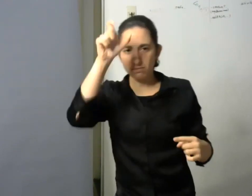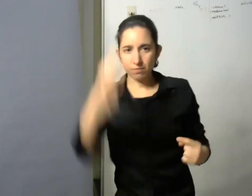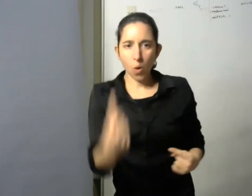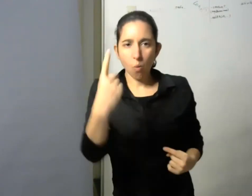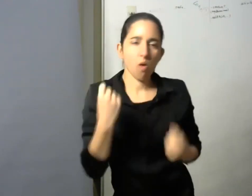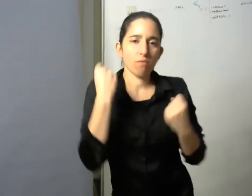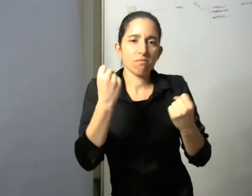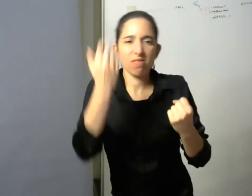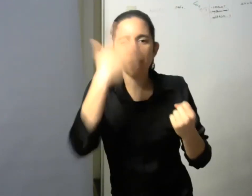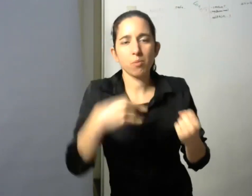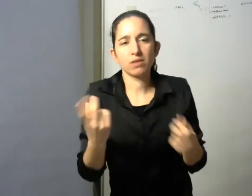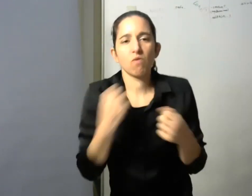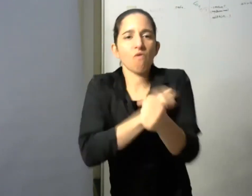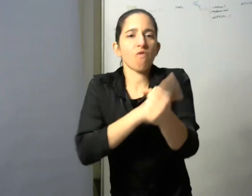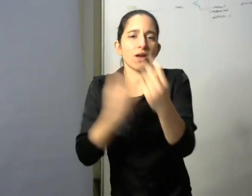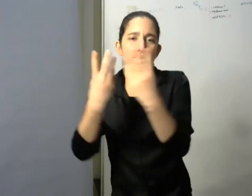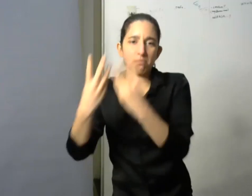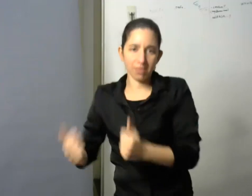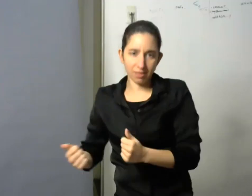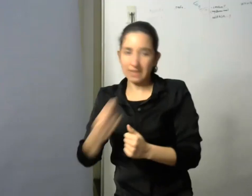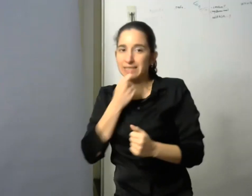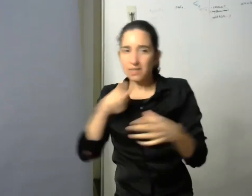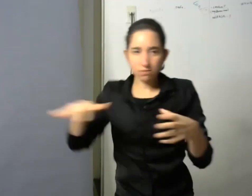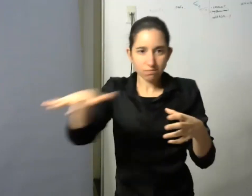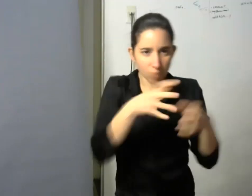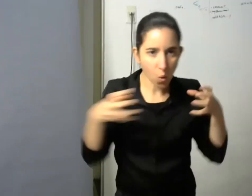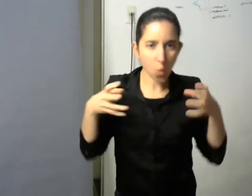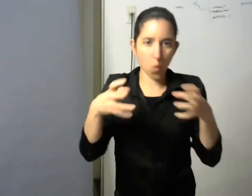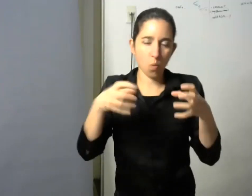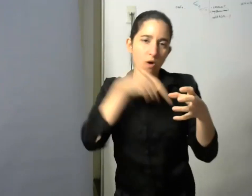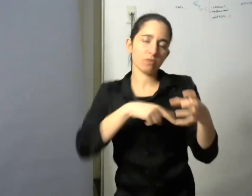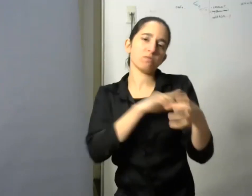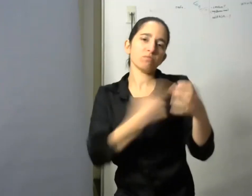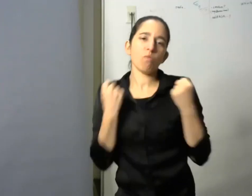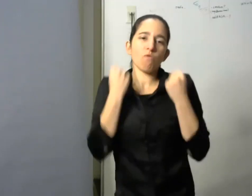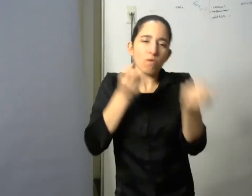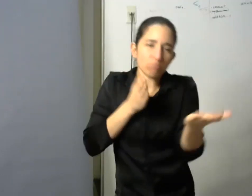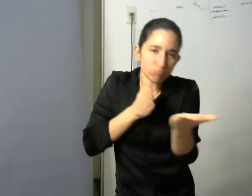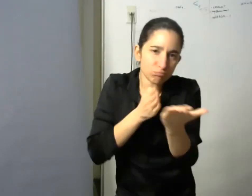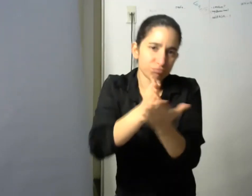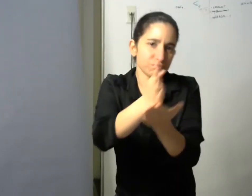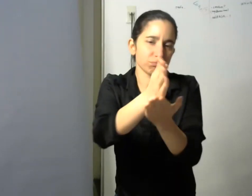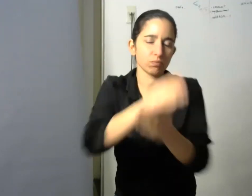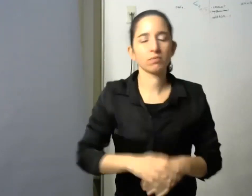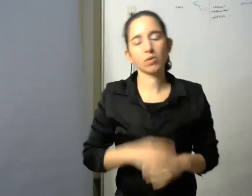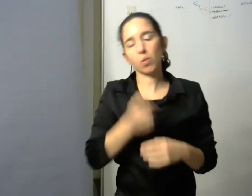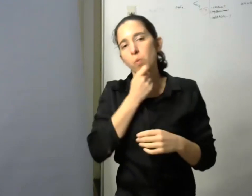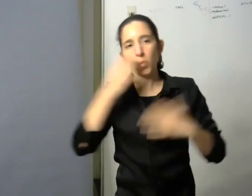en cambio lo colectivo es lo que puede perdurar y me refiero entonces a que cualquier producción de conocimiento y